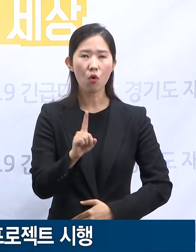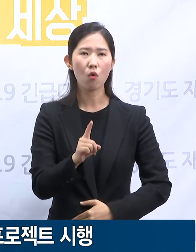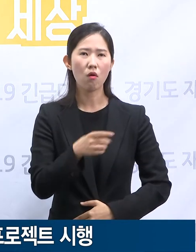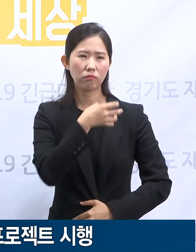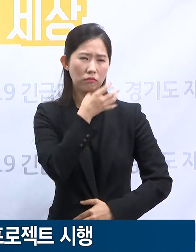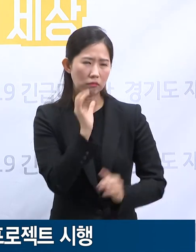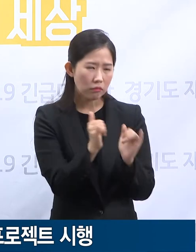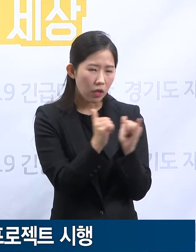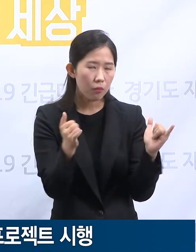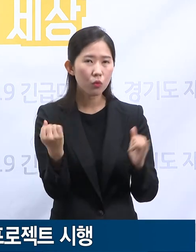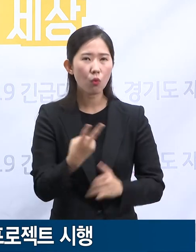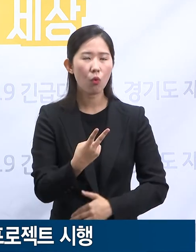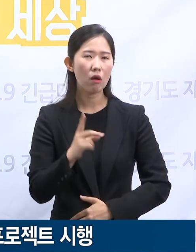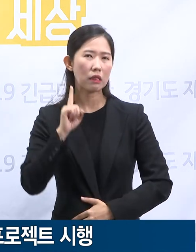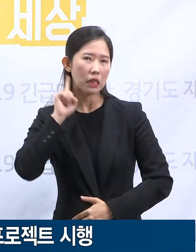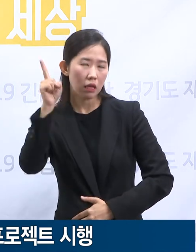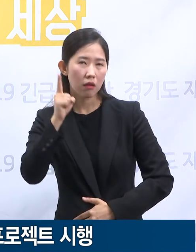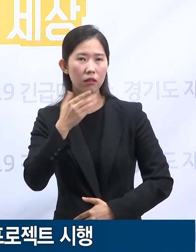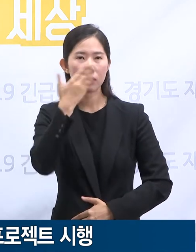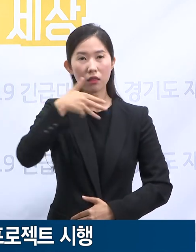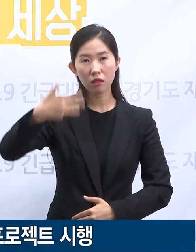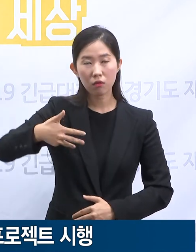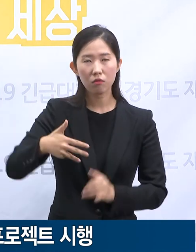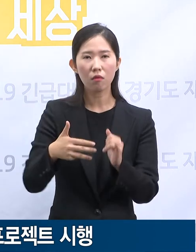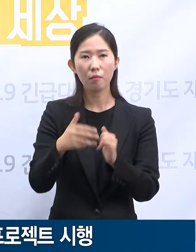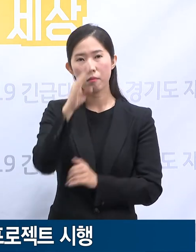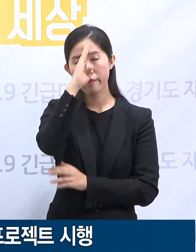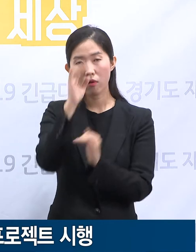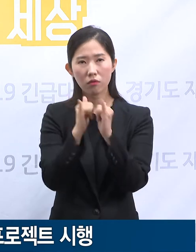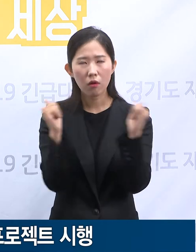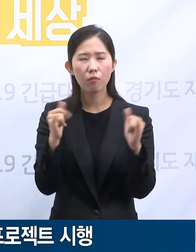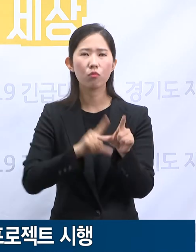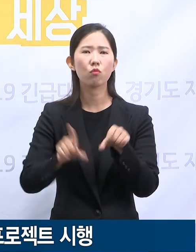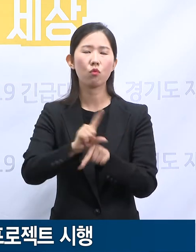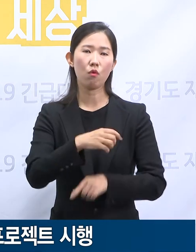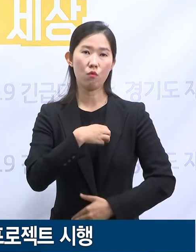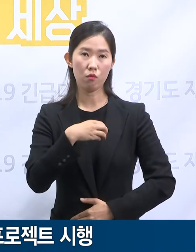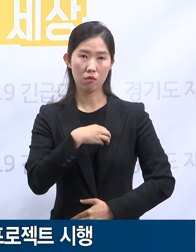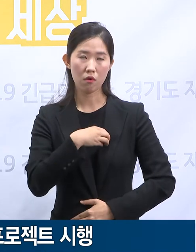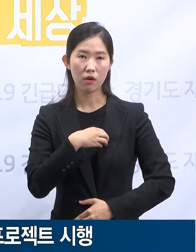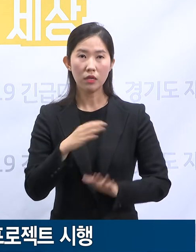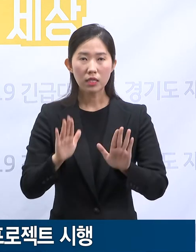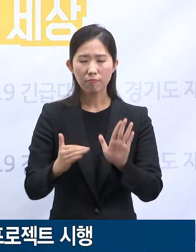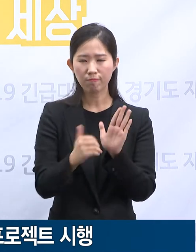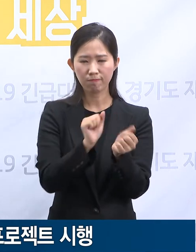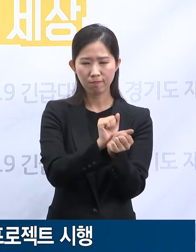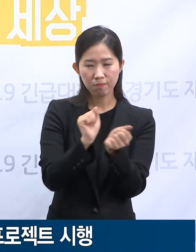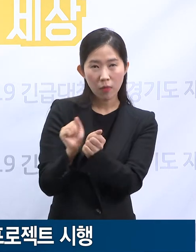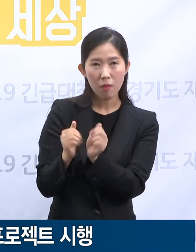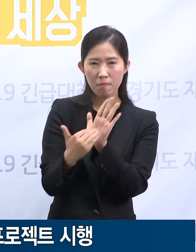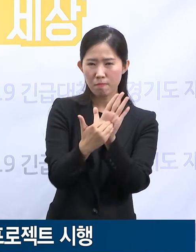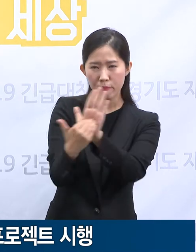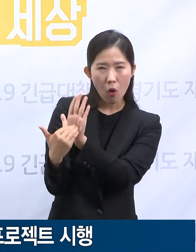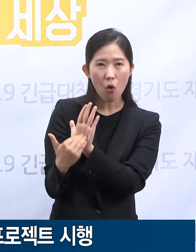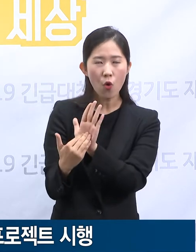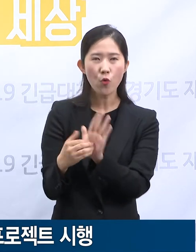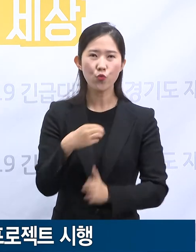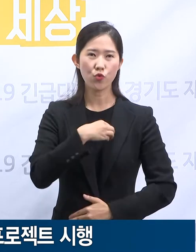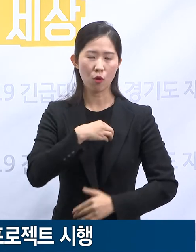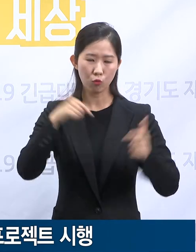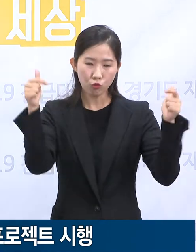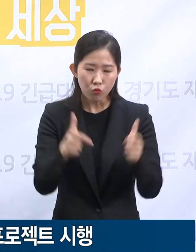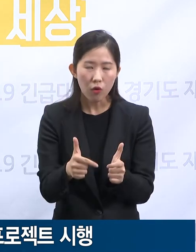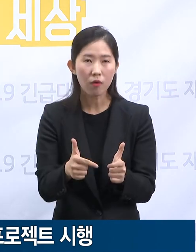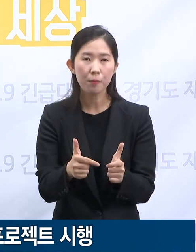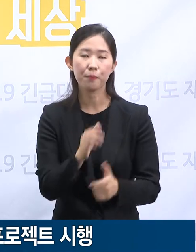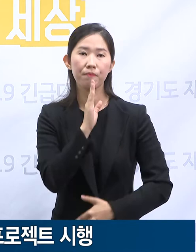위험합니다. 방역 활동을 통해 감염 전파 위험을 낮추는 것이 1차 과제이지만 의료기관이나 요양시설 등에서